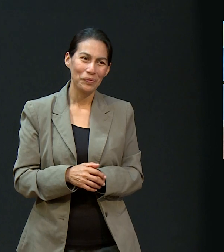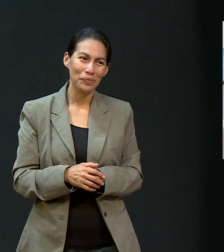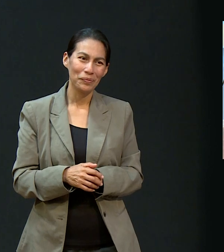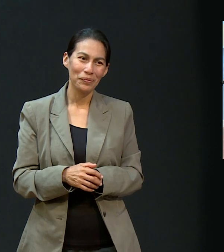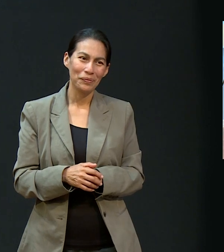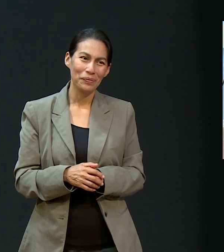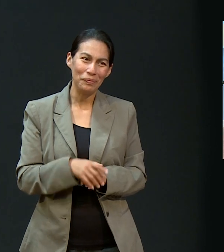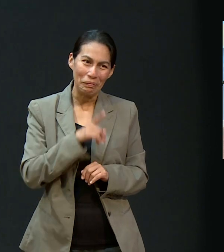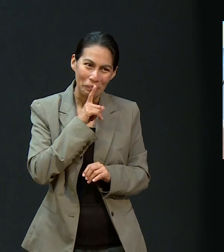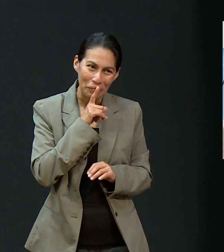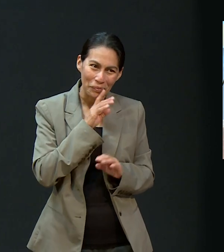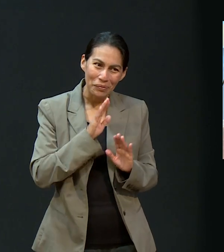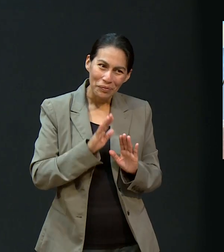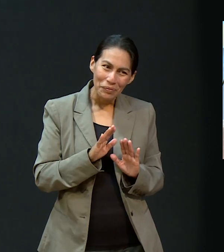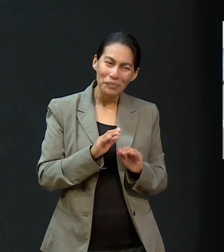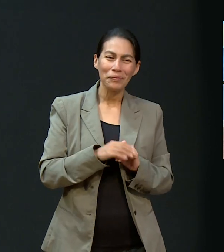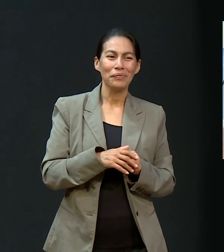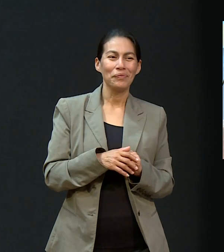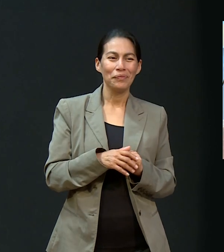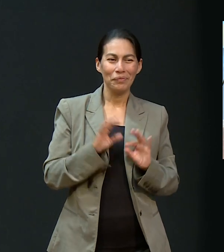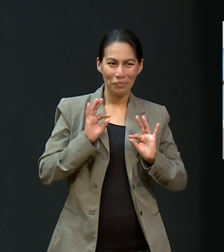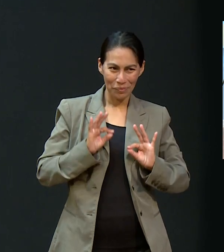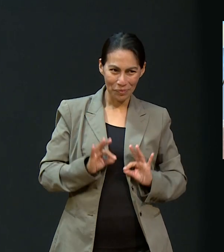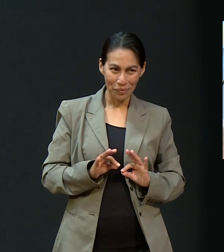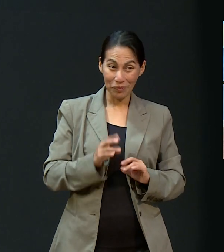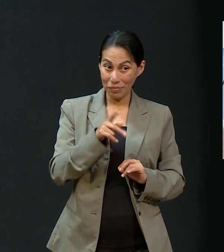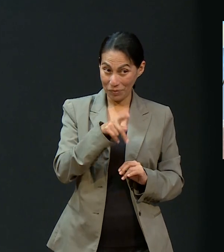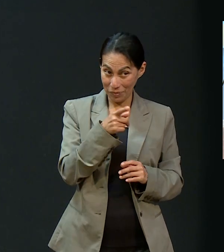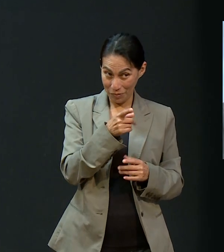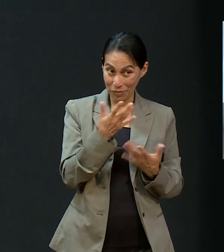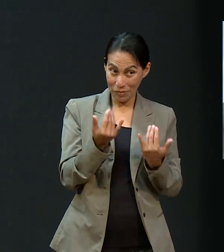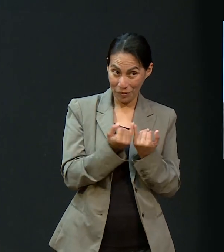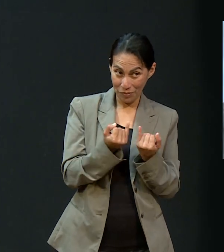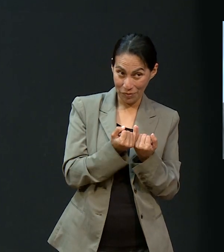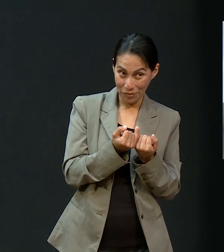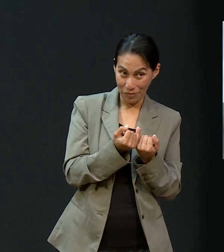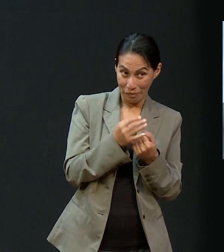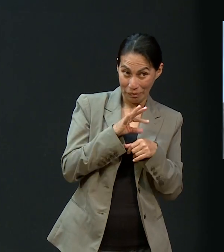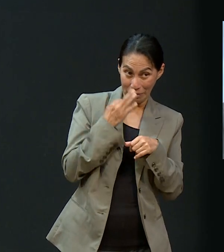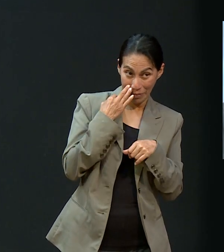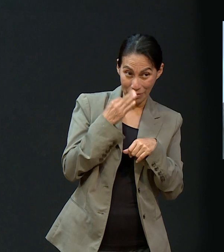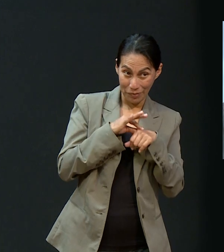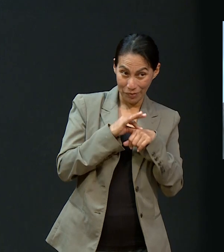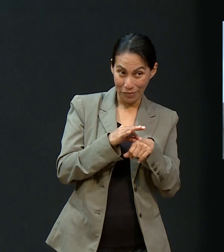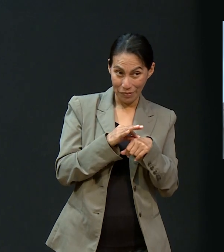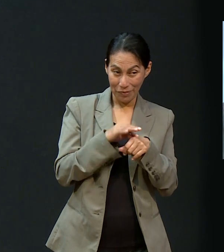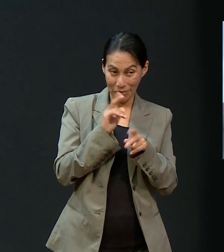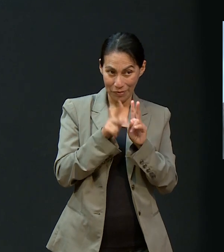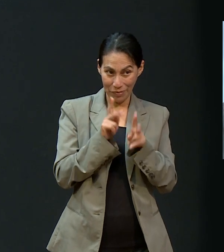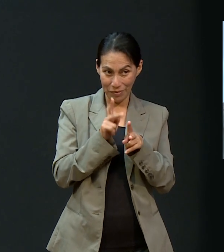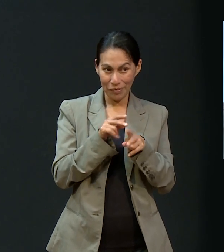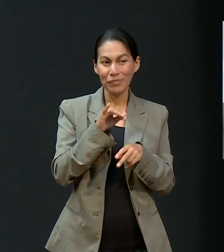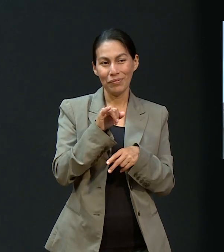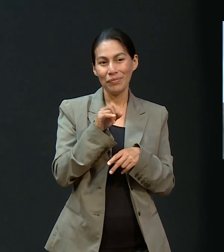Gladys es un poquito más calladita, pero Gladys también tiene experiencia que